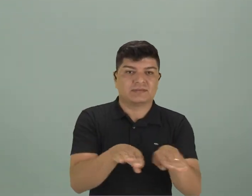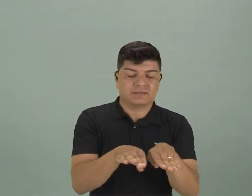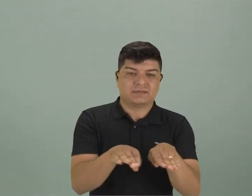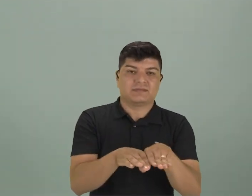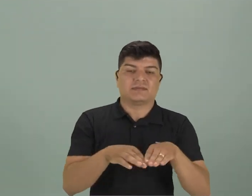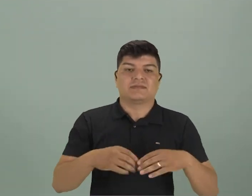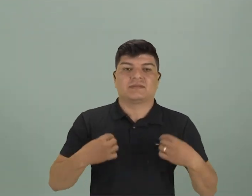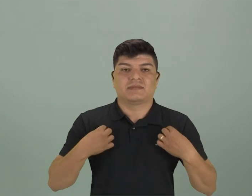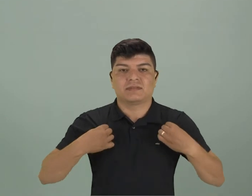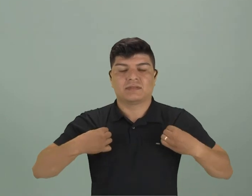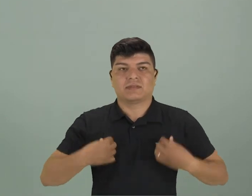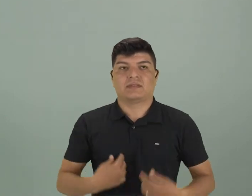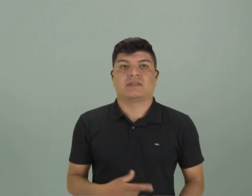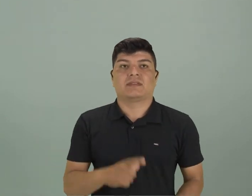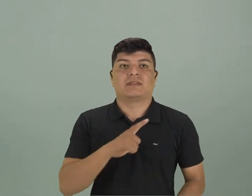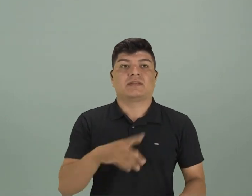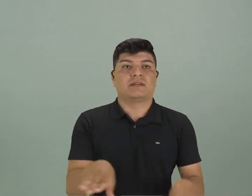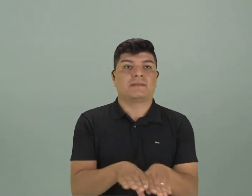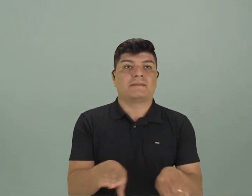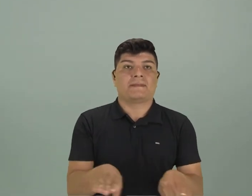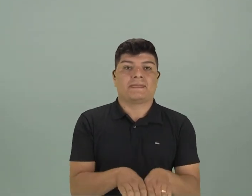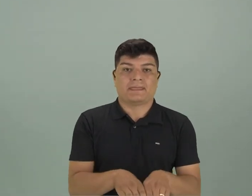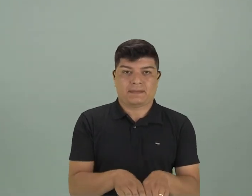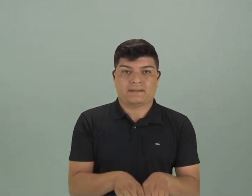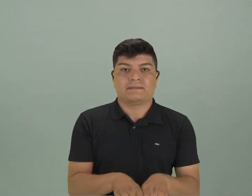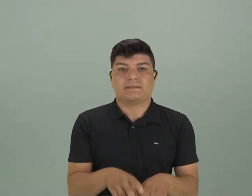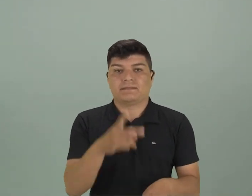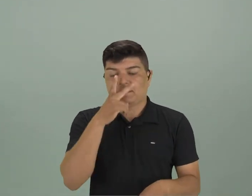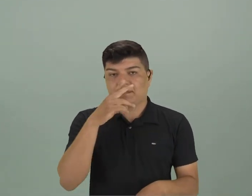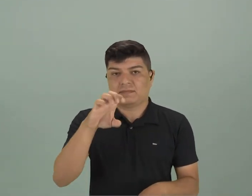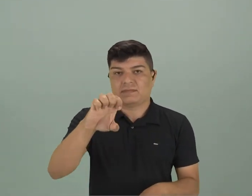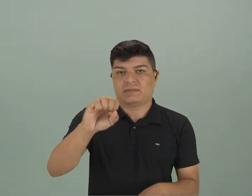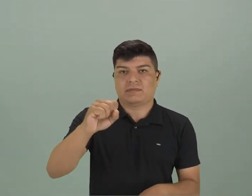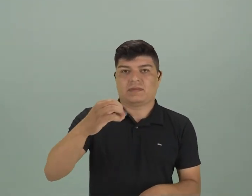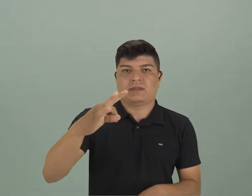las lendas escatológicas.